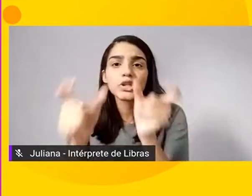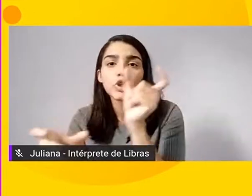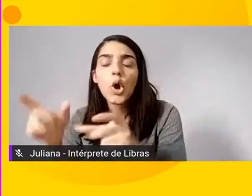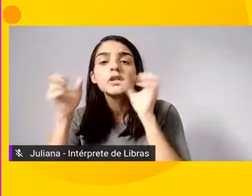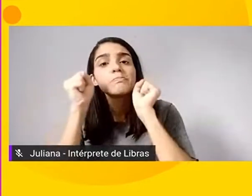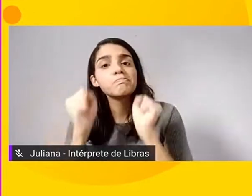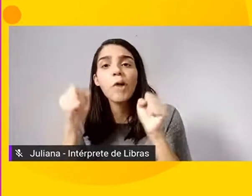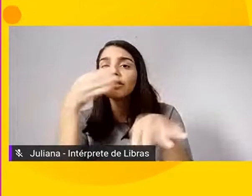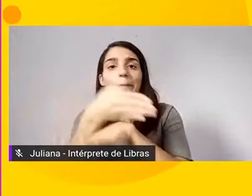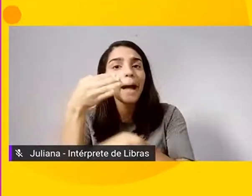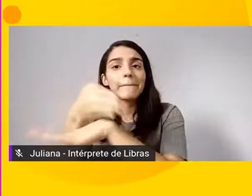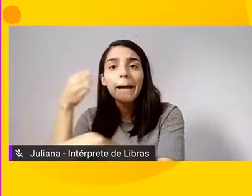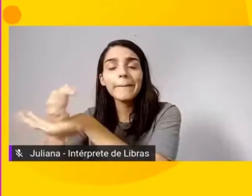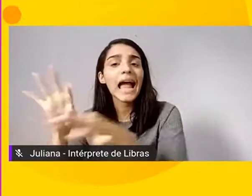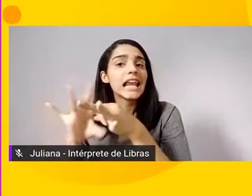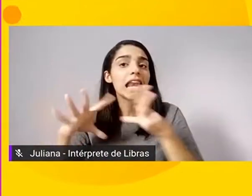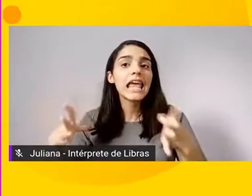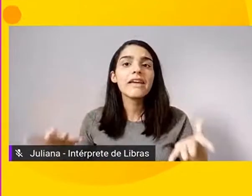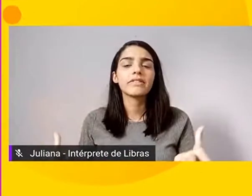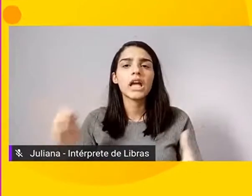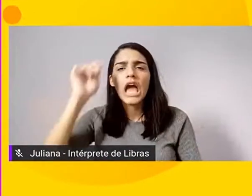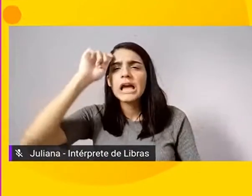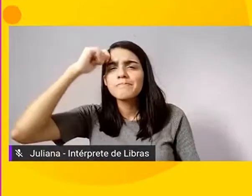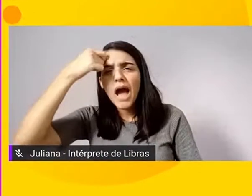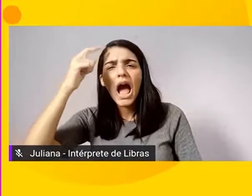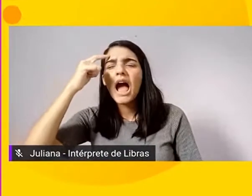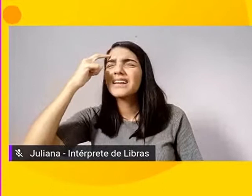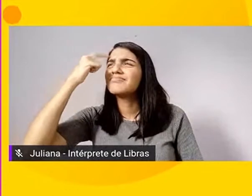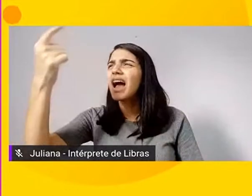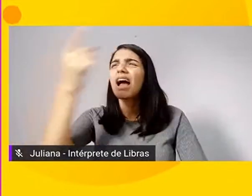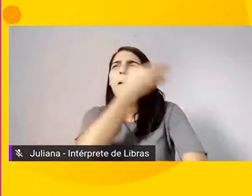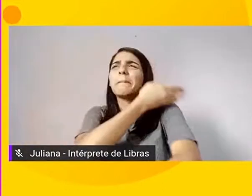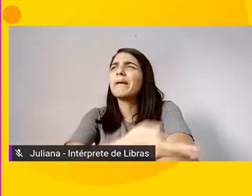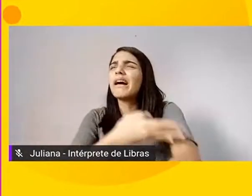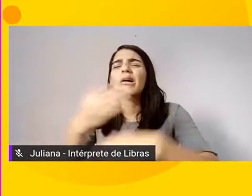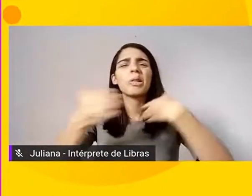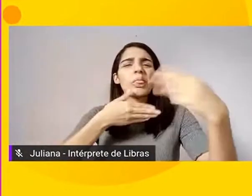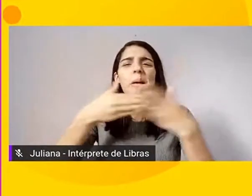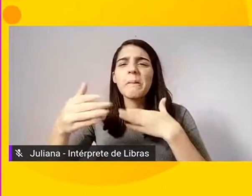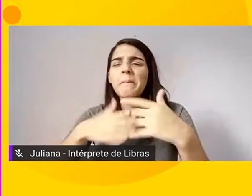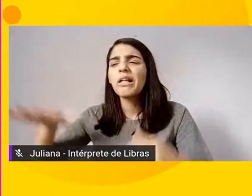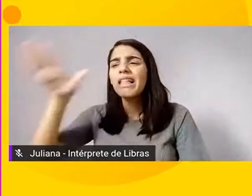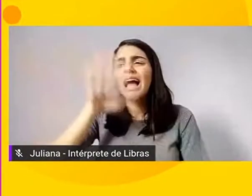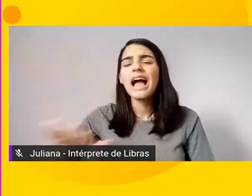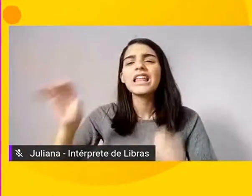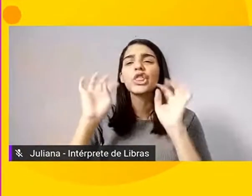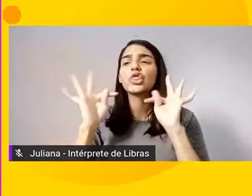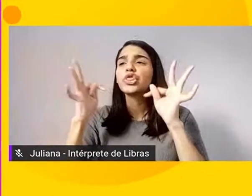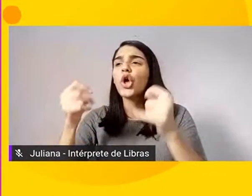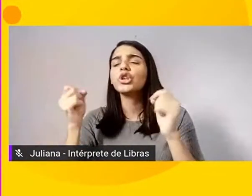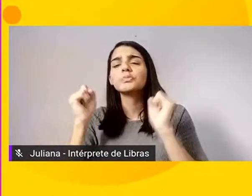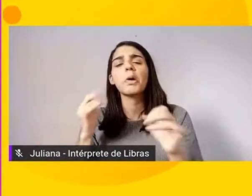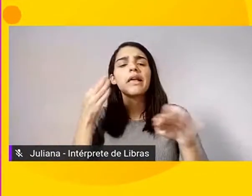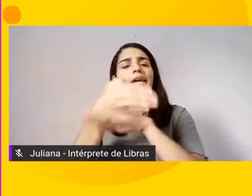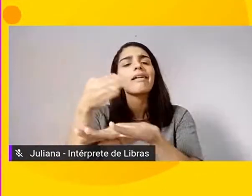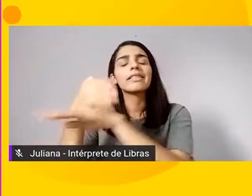ideias, de teorias, de perguntas diferentes, e ao mesmo tempo devolver para esse